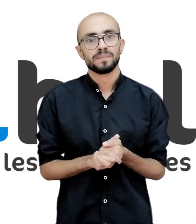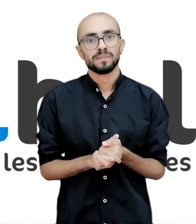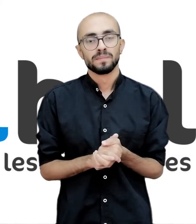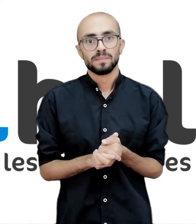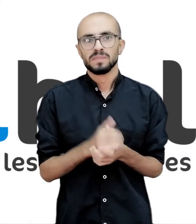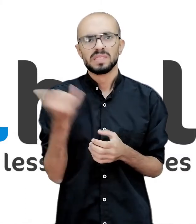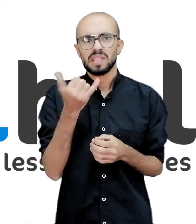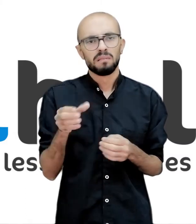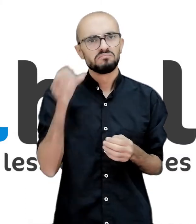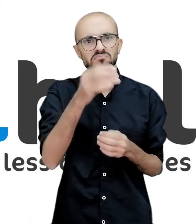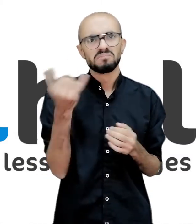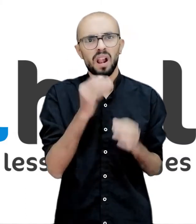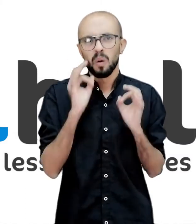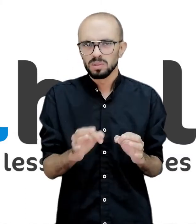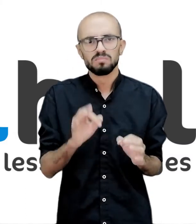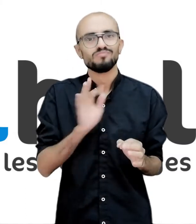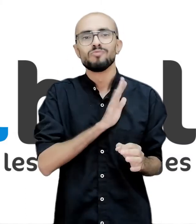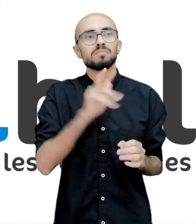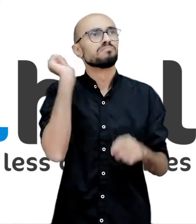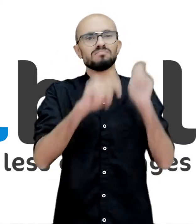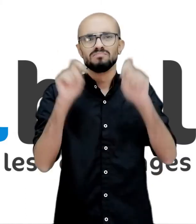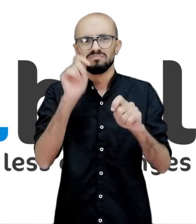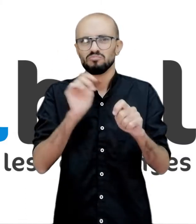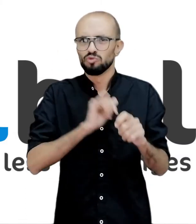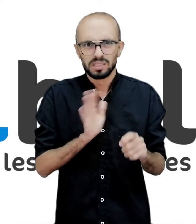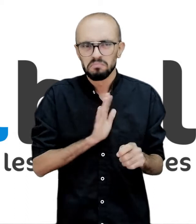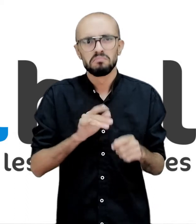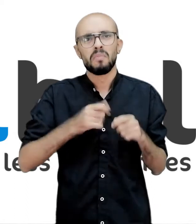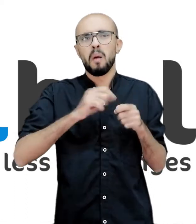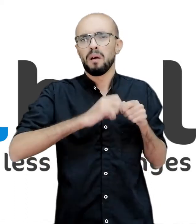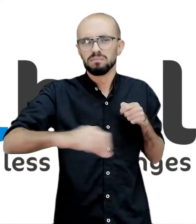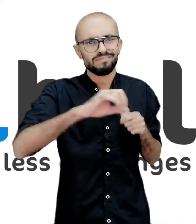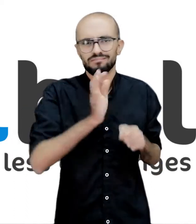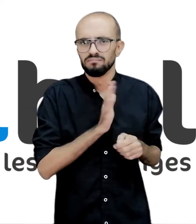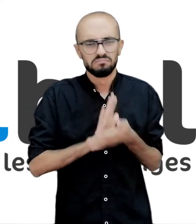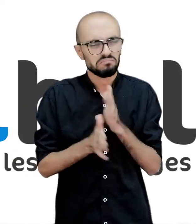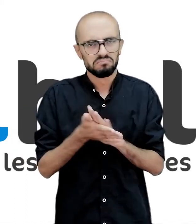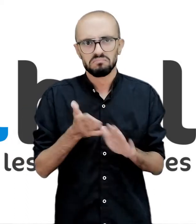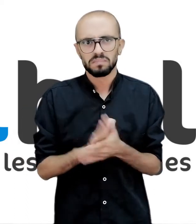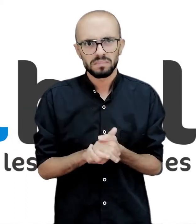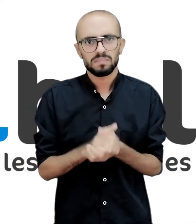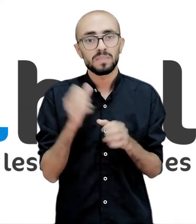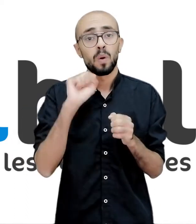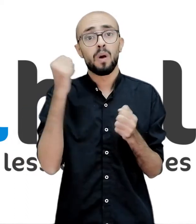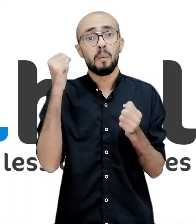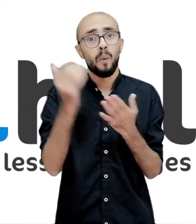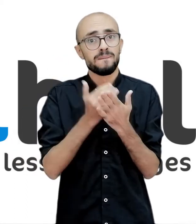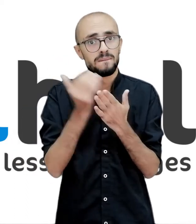آيون الزكي سهل التركيب لا حاجة لتكسير الحوائط أو مد الكابلات في منزلك توفير